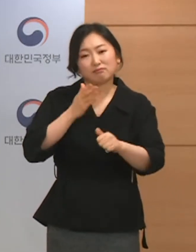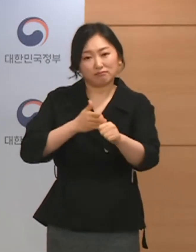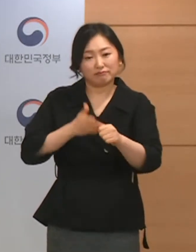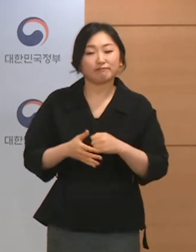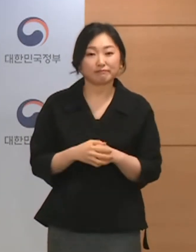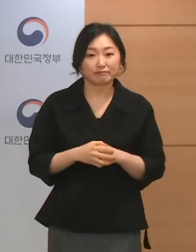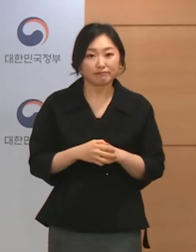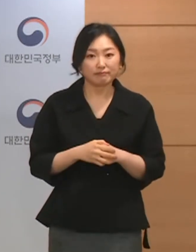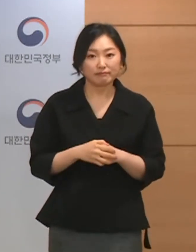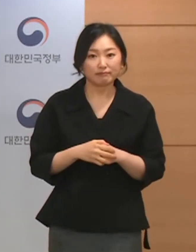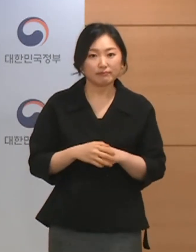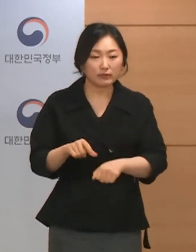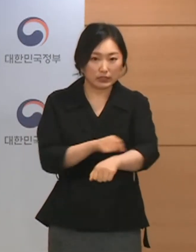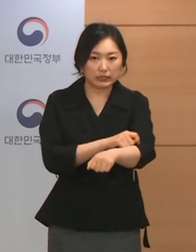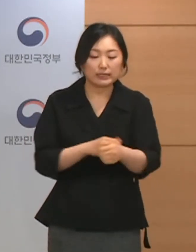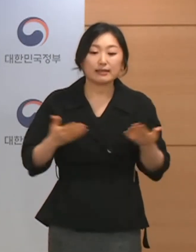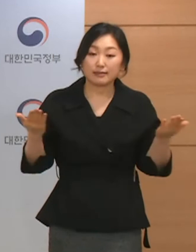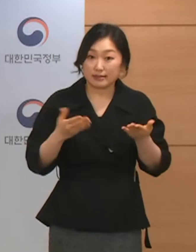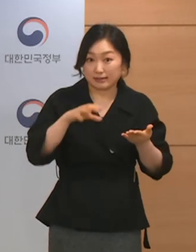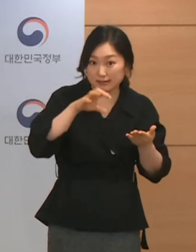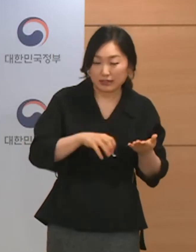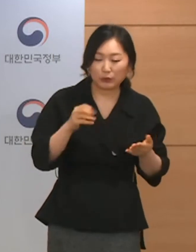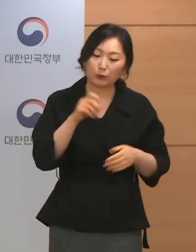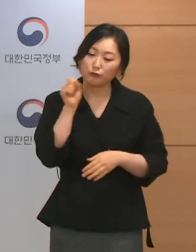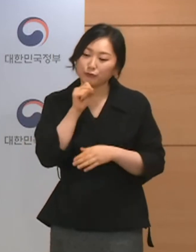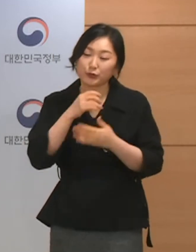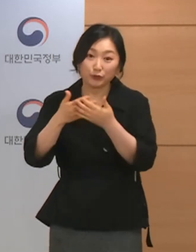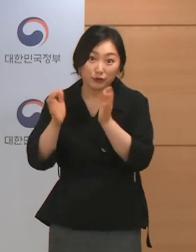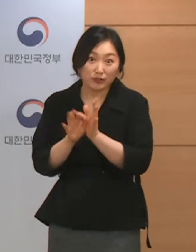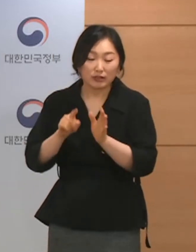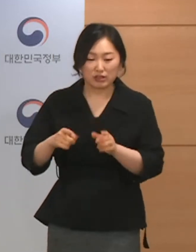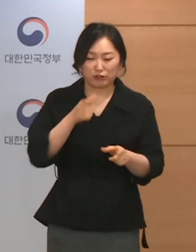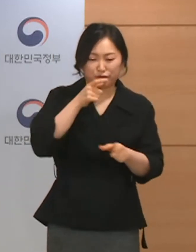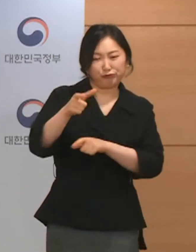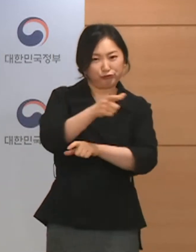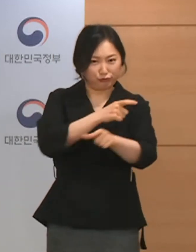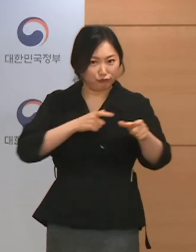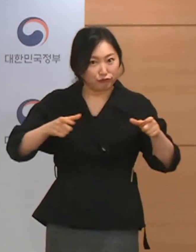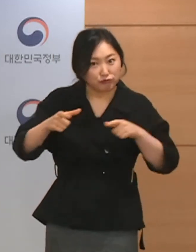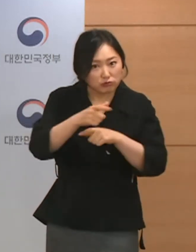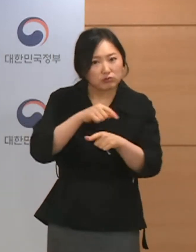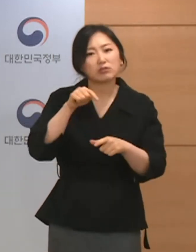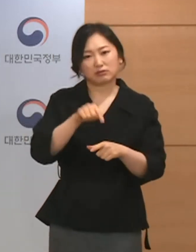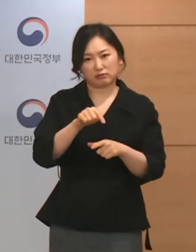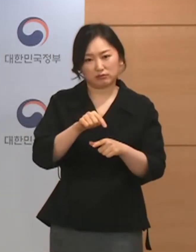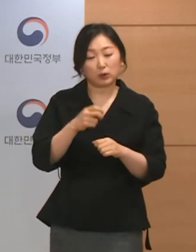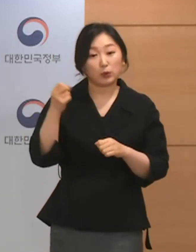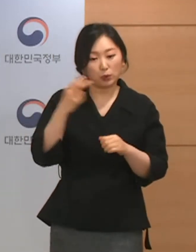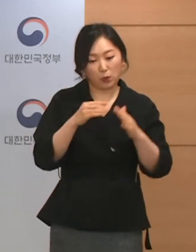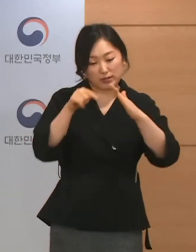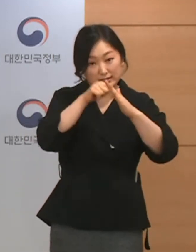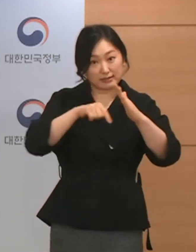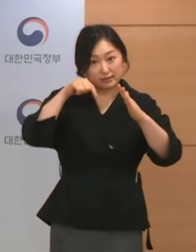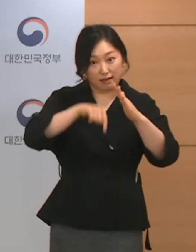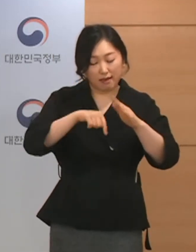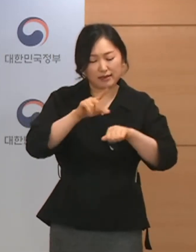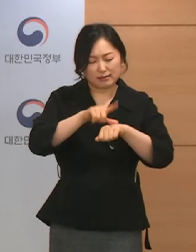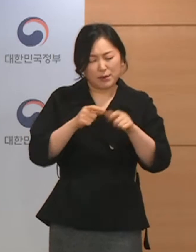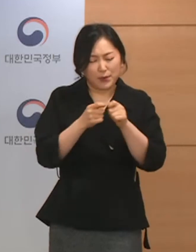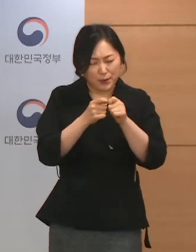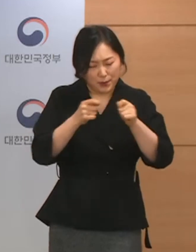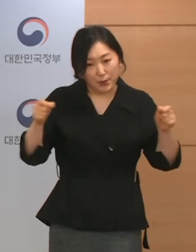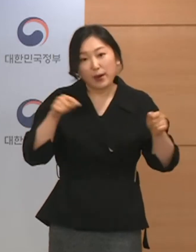특히 직장과 동호회 등의 대규모 회식, 음주를 동반한 실내에서의 장시간 모임은